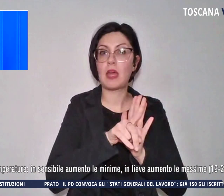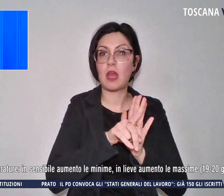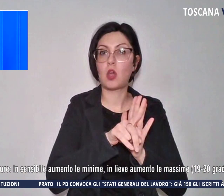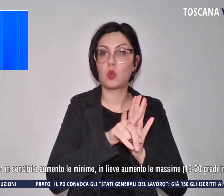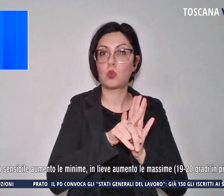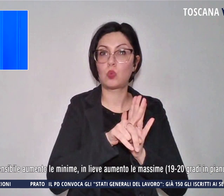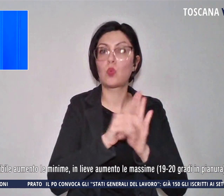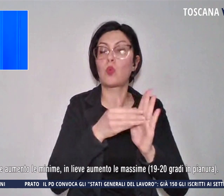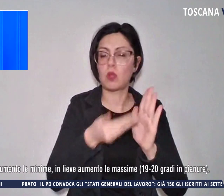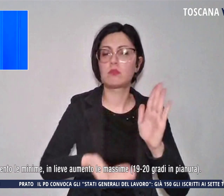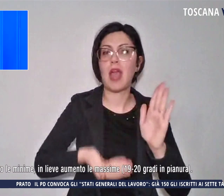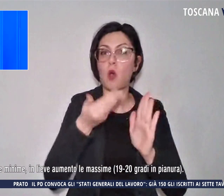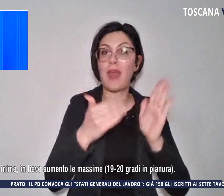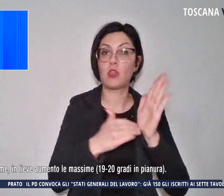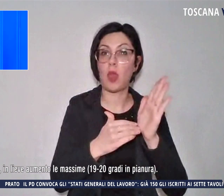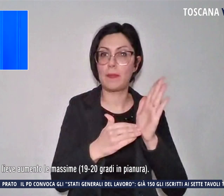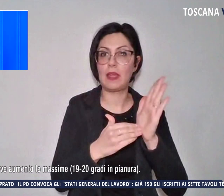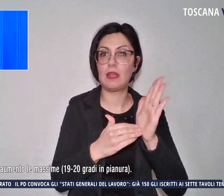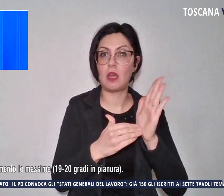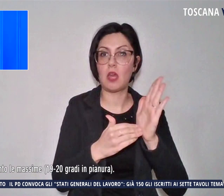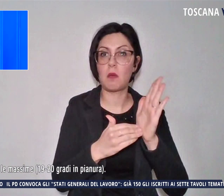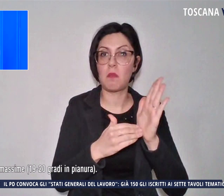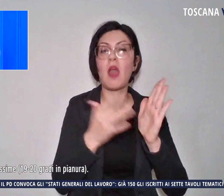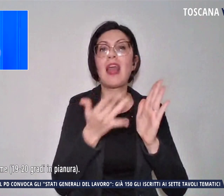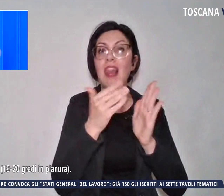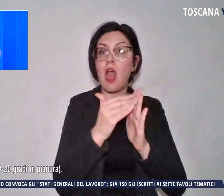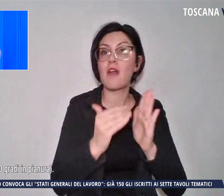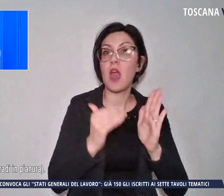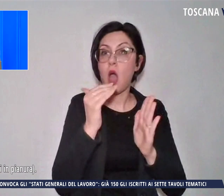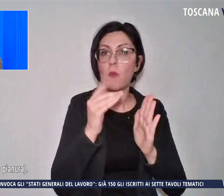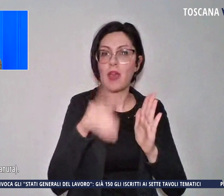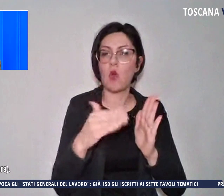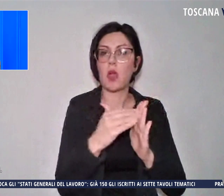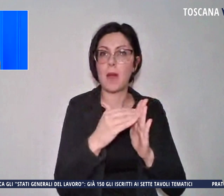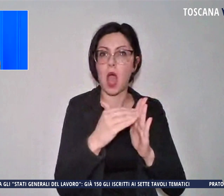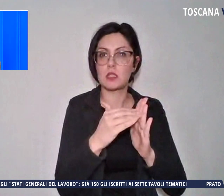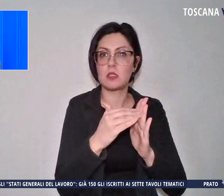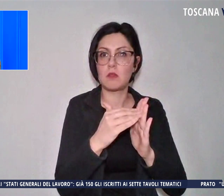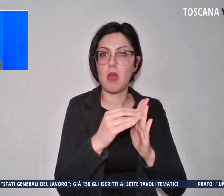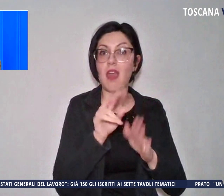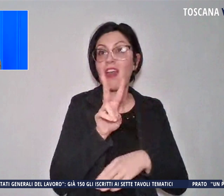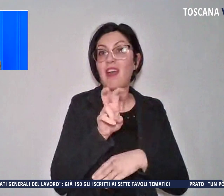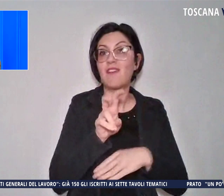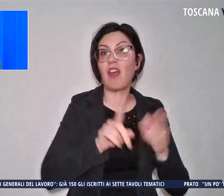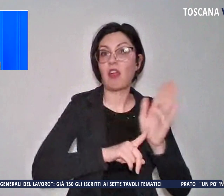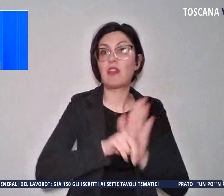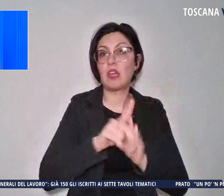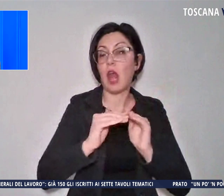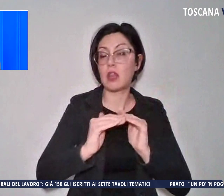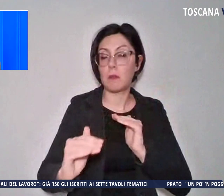aumento le minime e in lieve aumento le massime con 20 gradi in pianura.